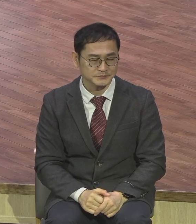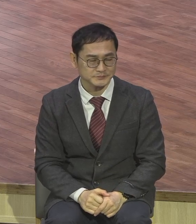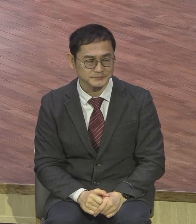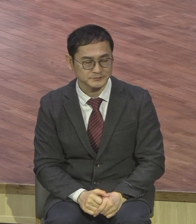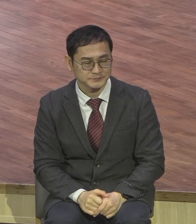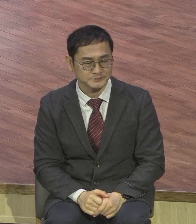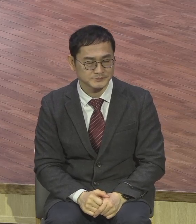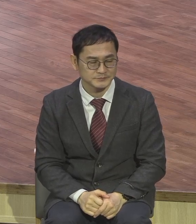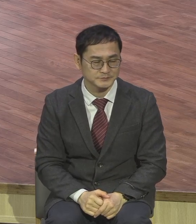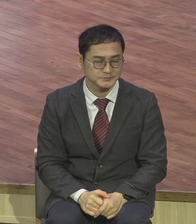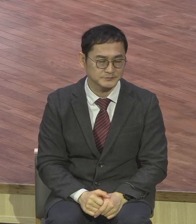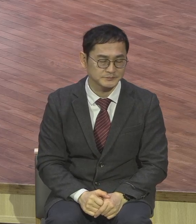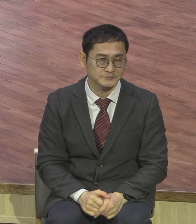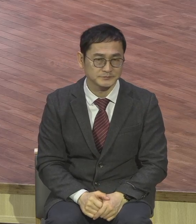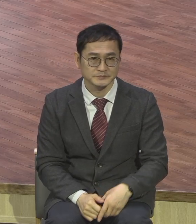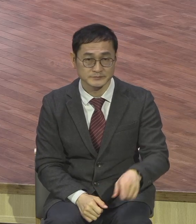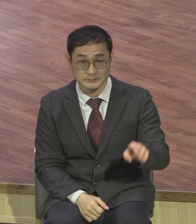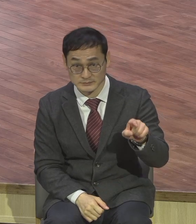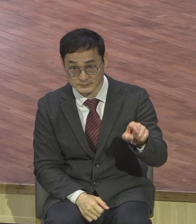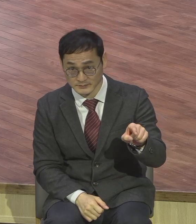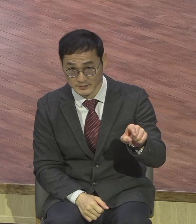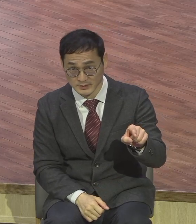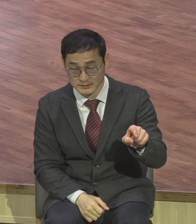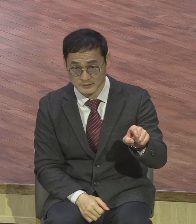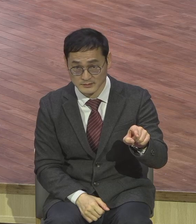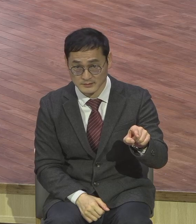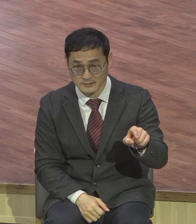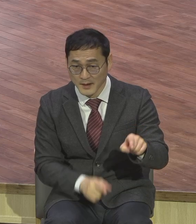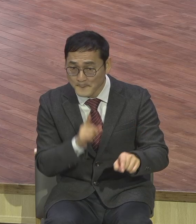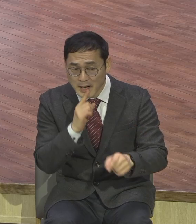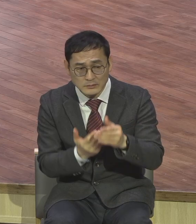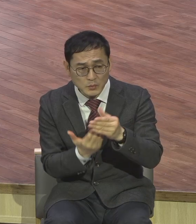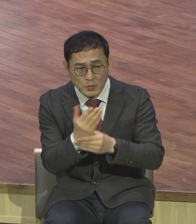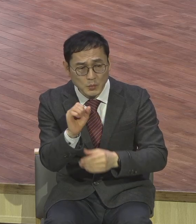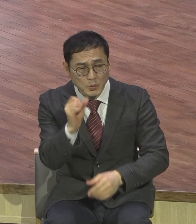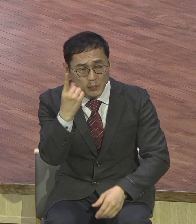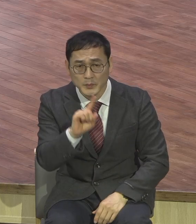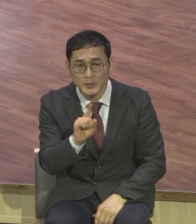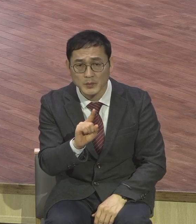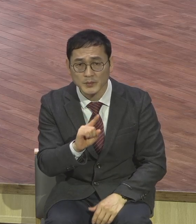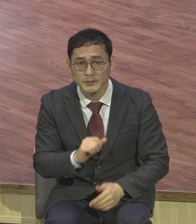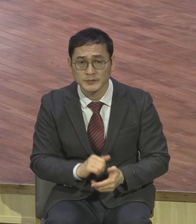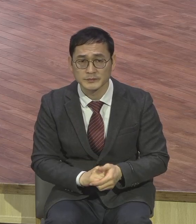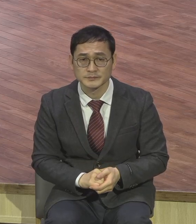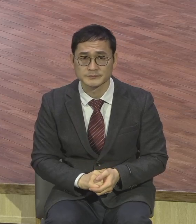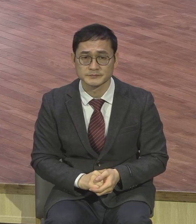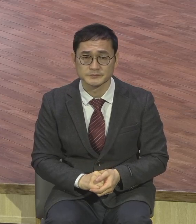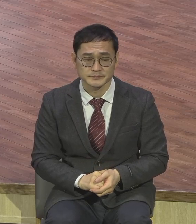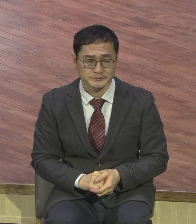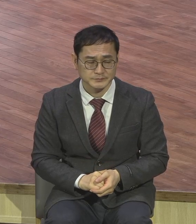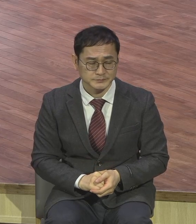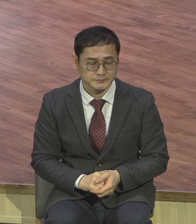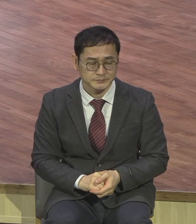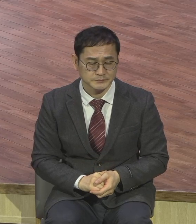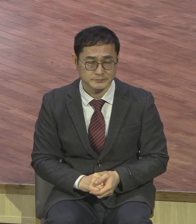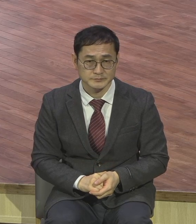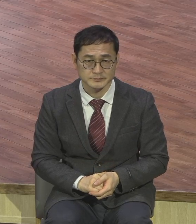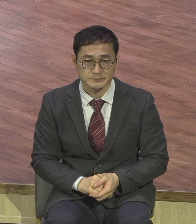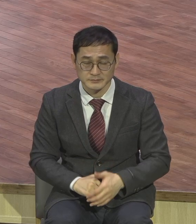이 말씀이 나오게 된 배경이 있습니다 본문 22절 이후에 보면 예수님께서